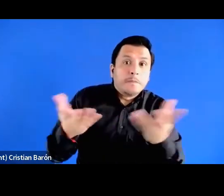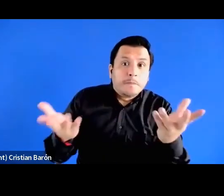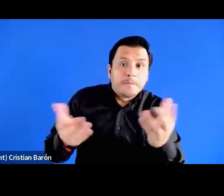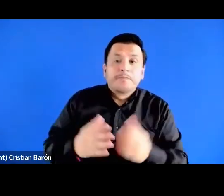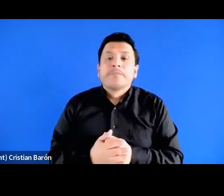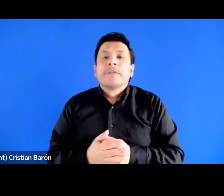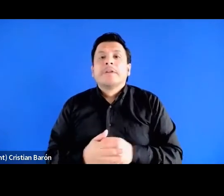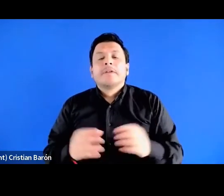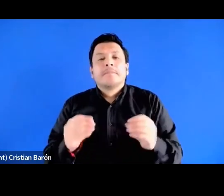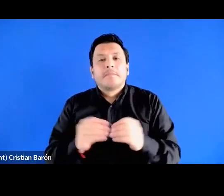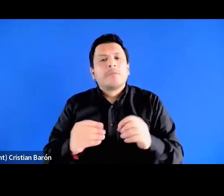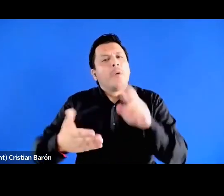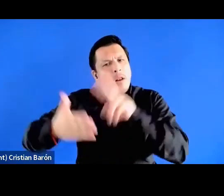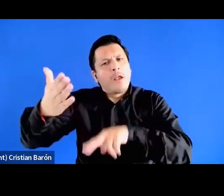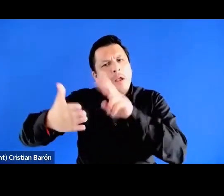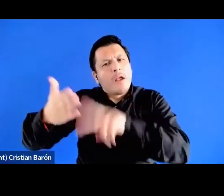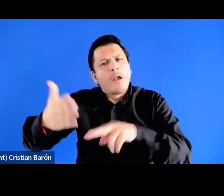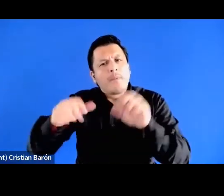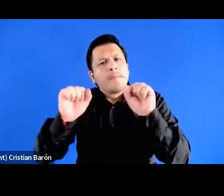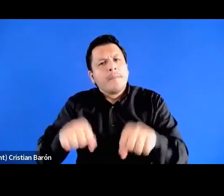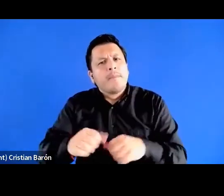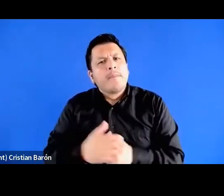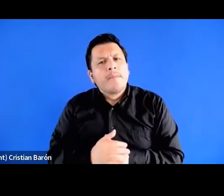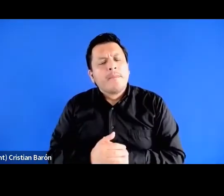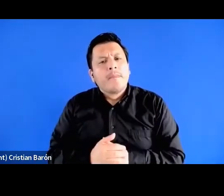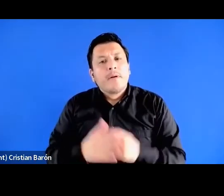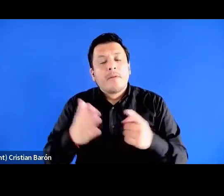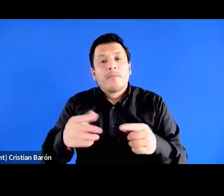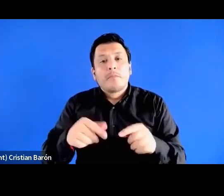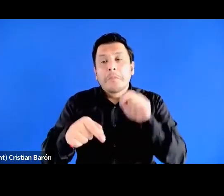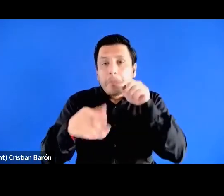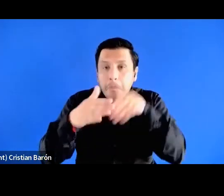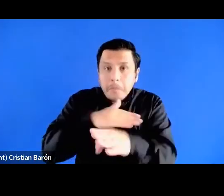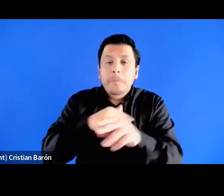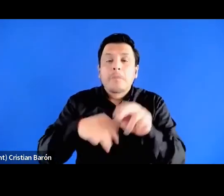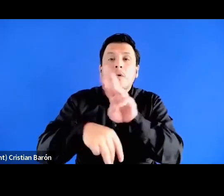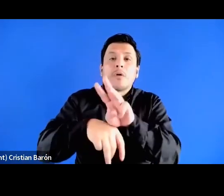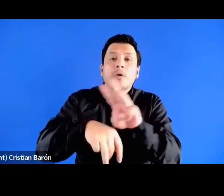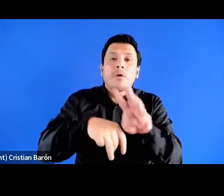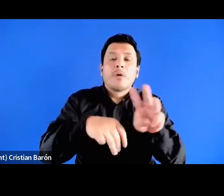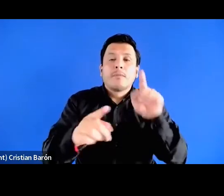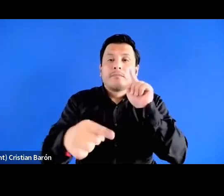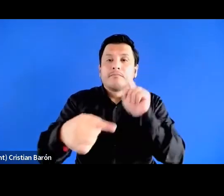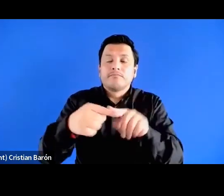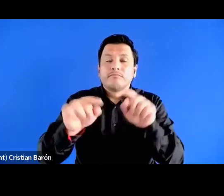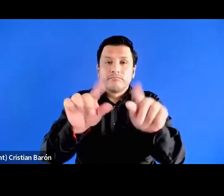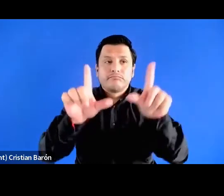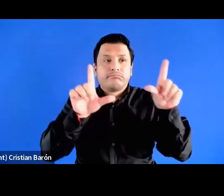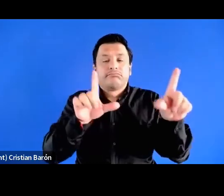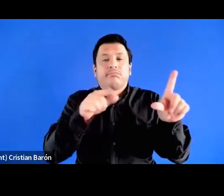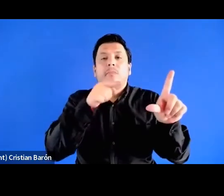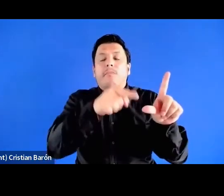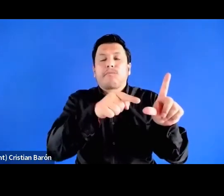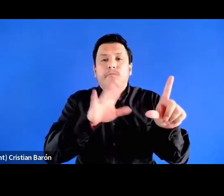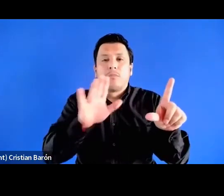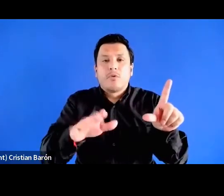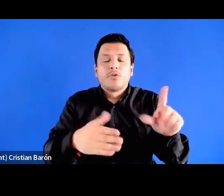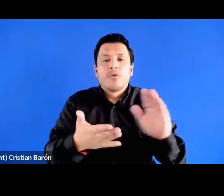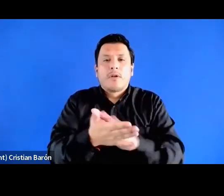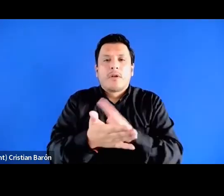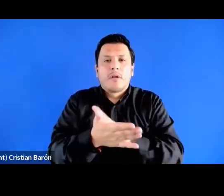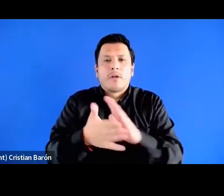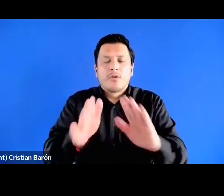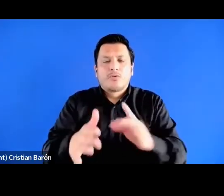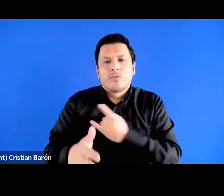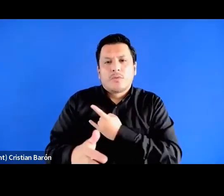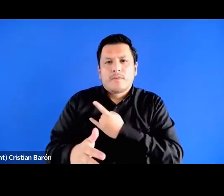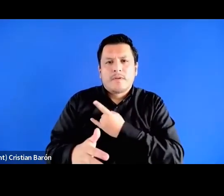también se puede leer en este momento en línea en un enlace que provee la editorial de la Universidad